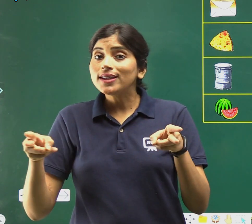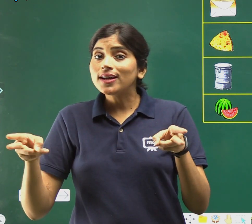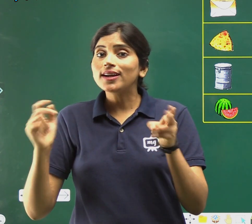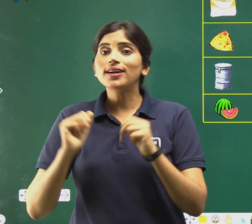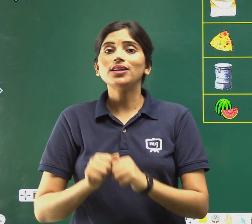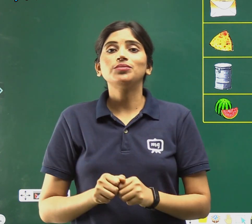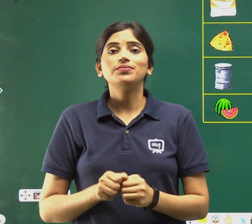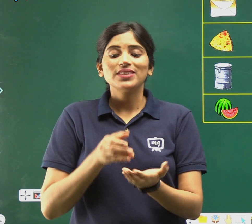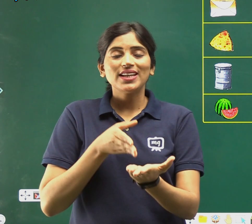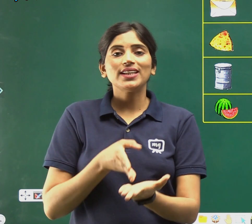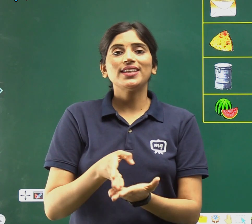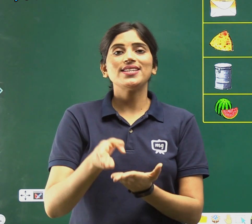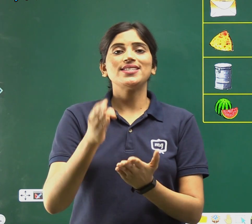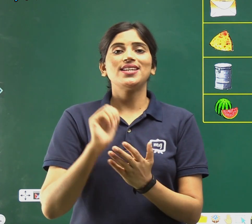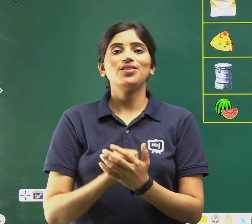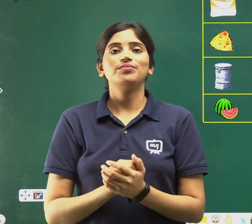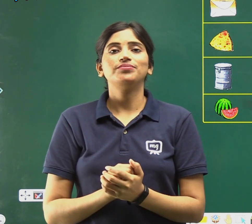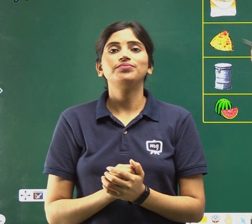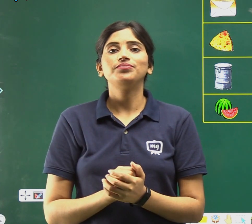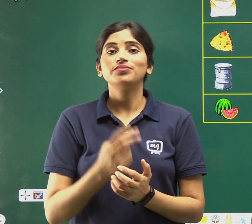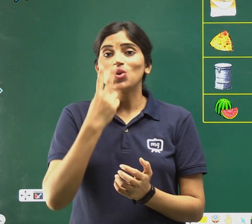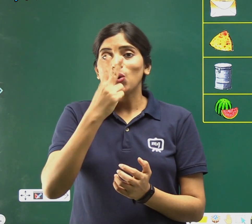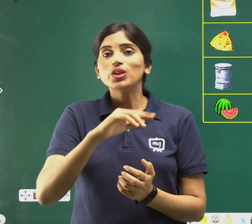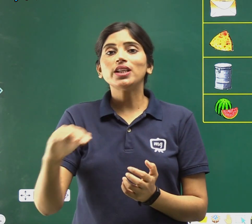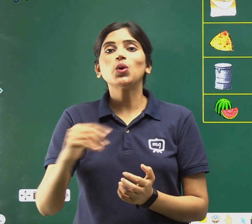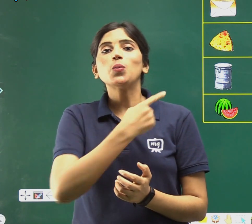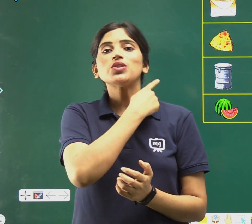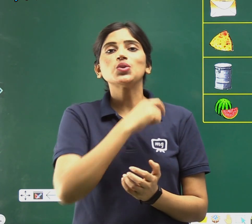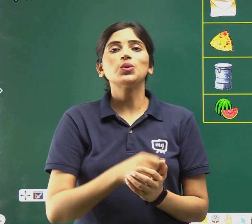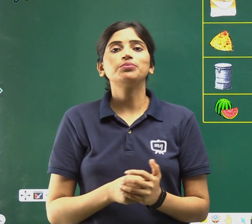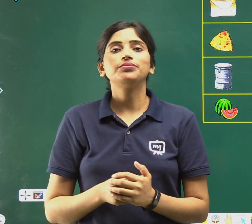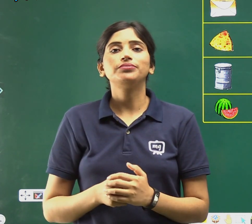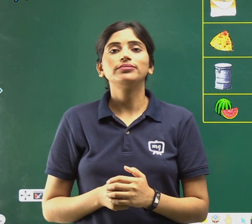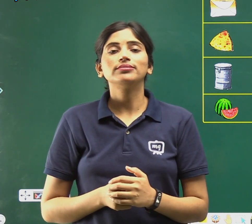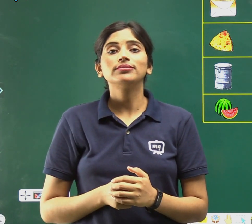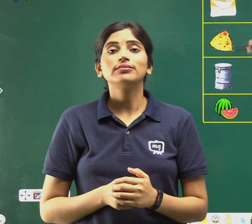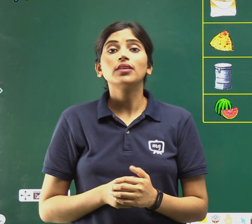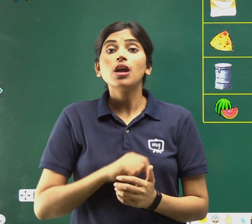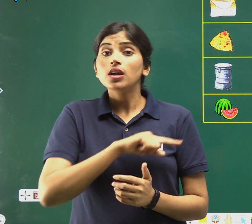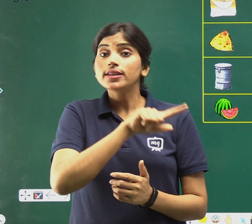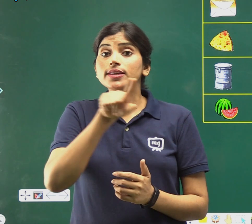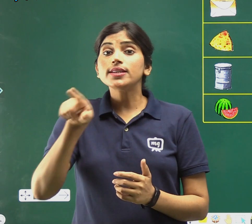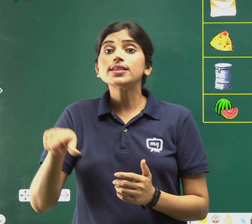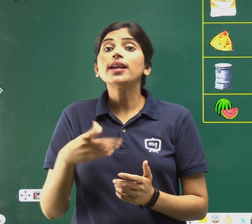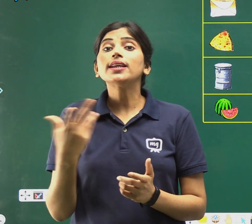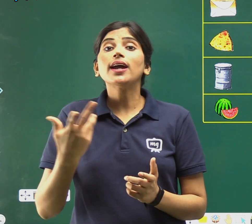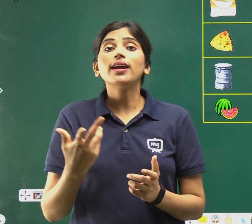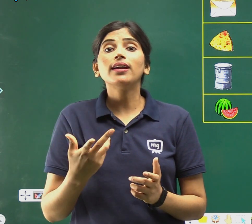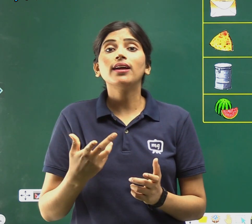कीजिए, देखो बच्चों, ये सारी क्या हैं?